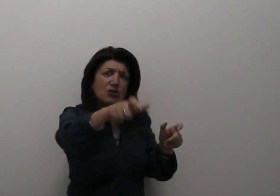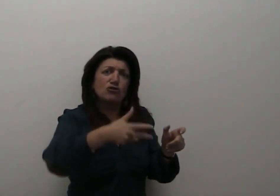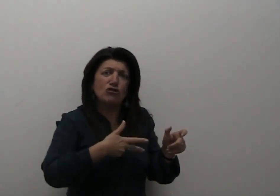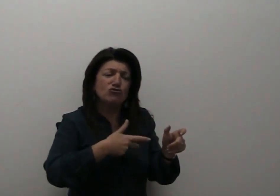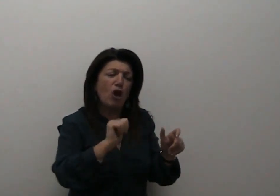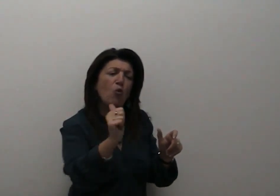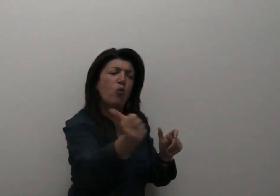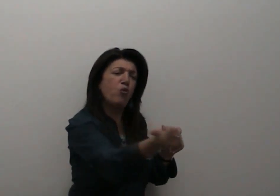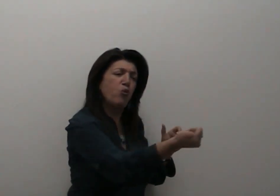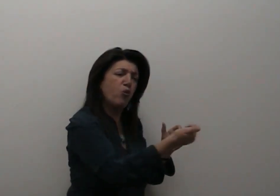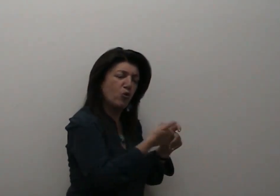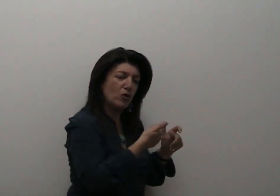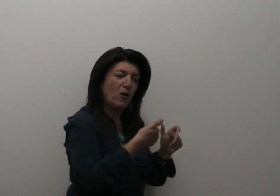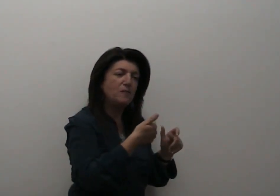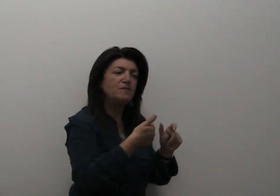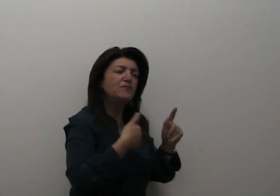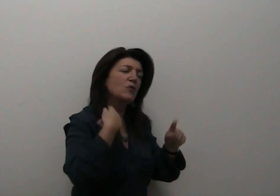riceve in dono la notte di Natale.